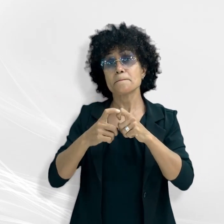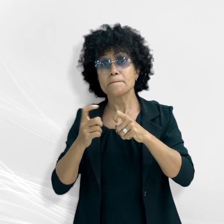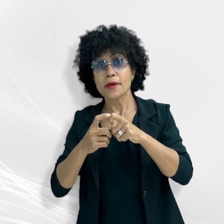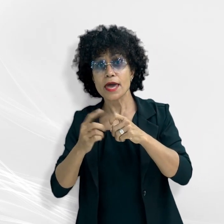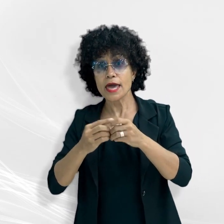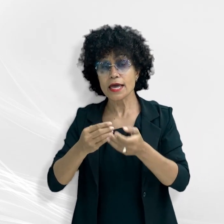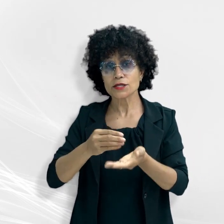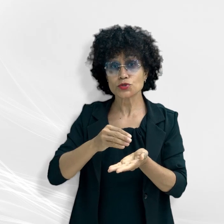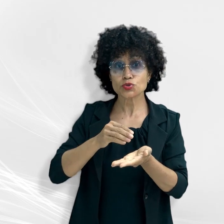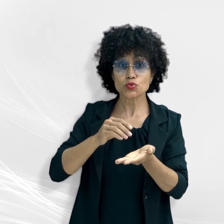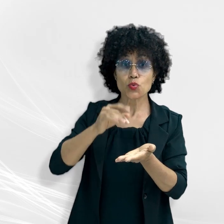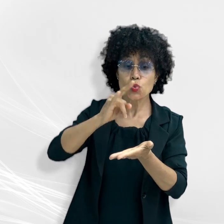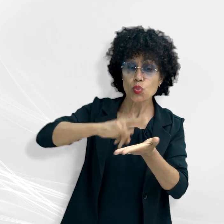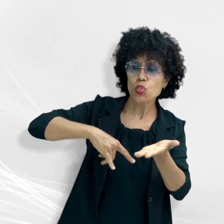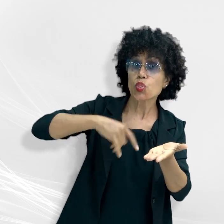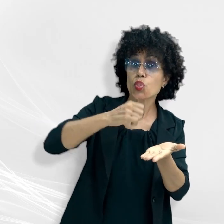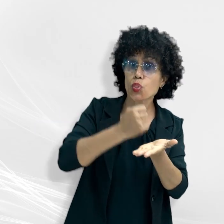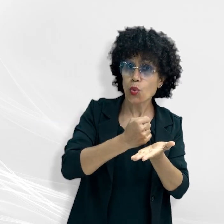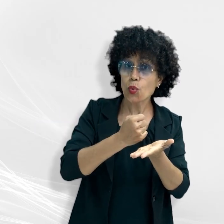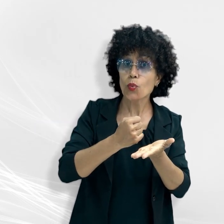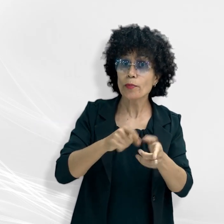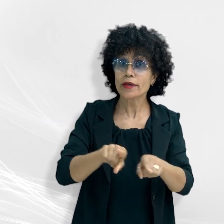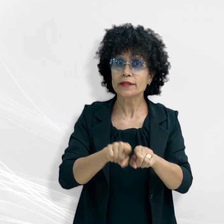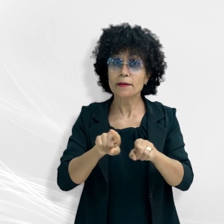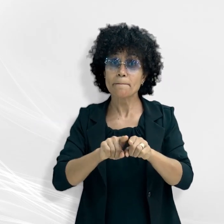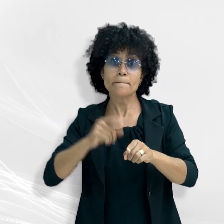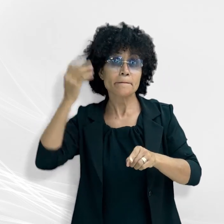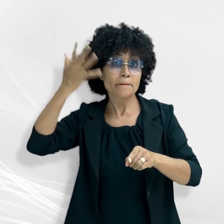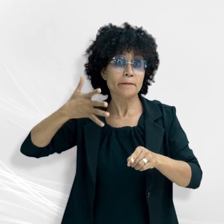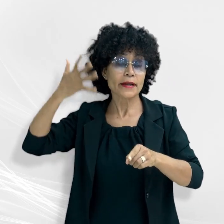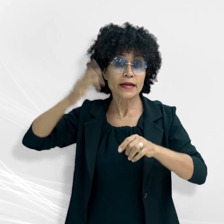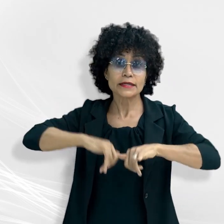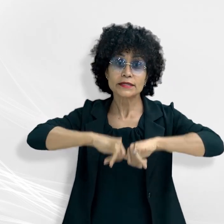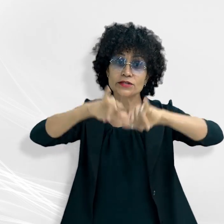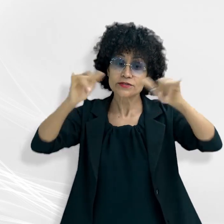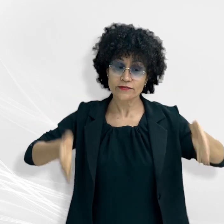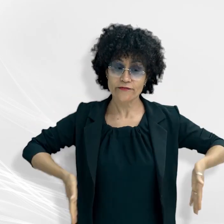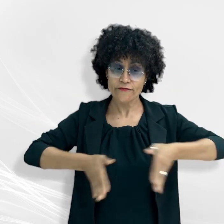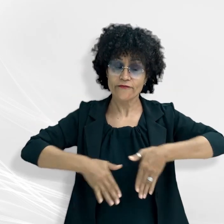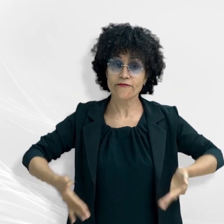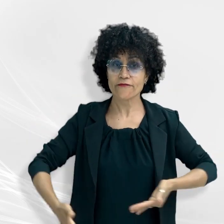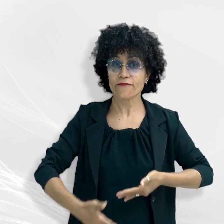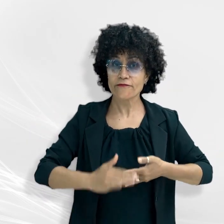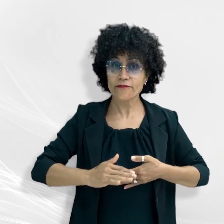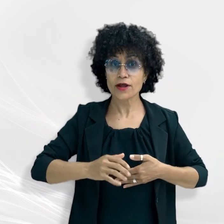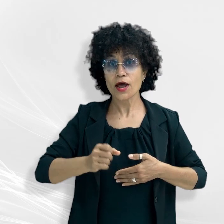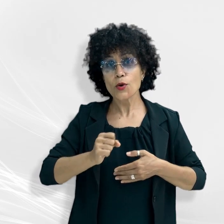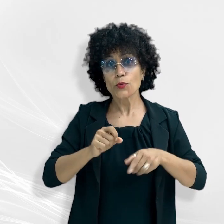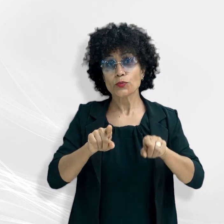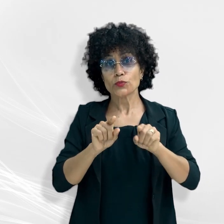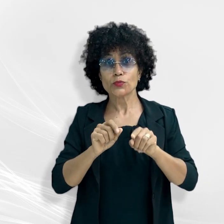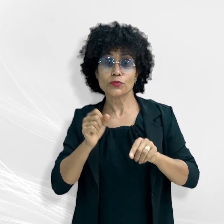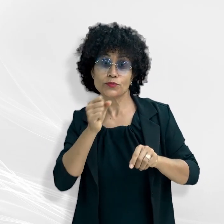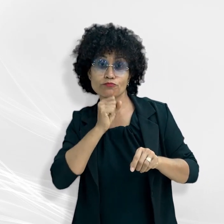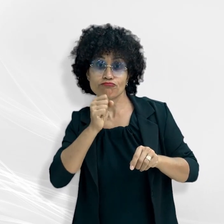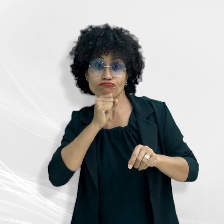emissão de documentos, palestras, lançamento da campanha de fraldas geriátricas, bazar, esporte adaptado,